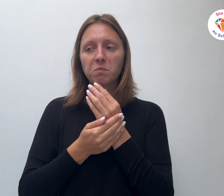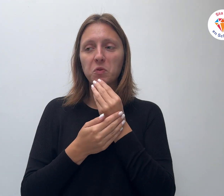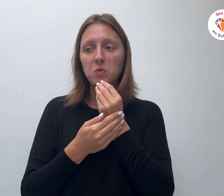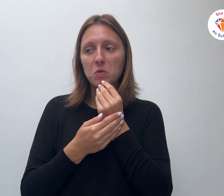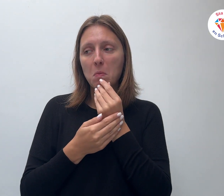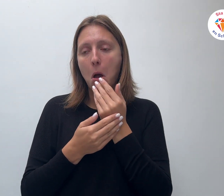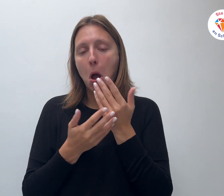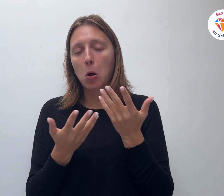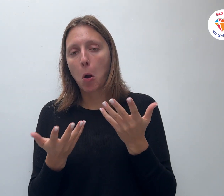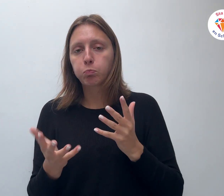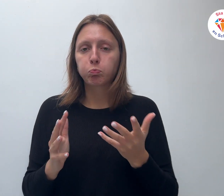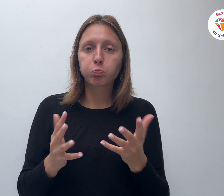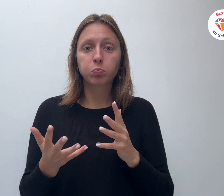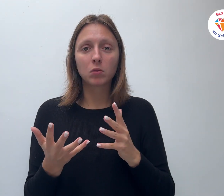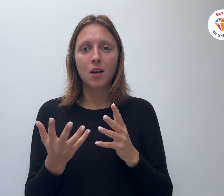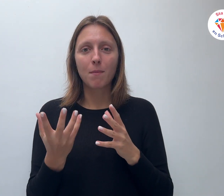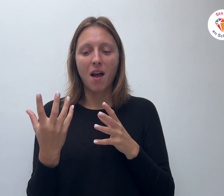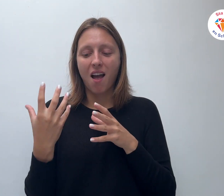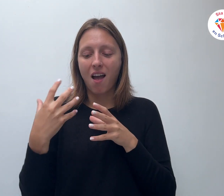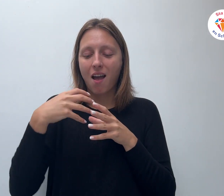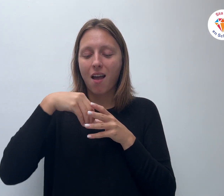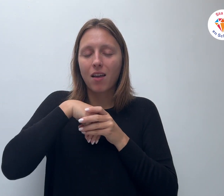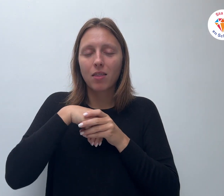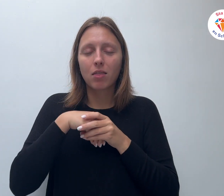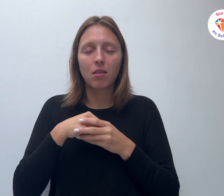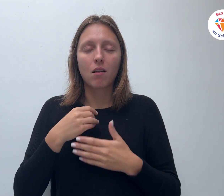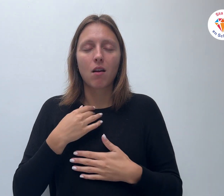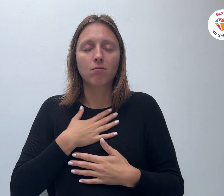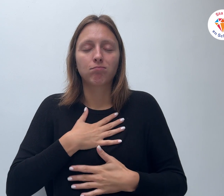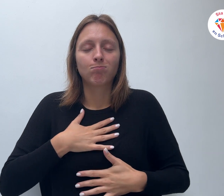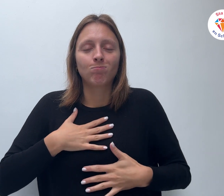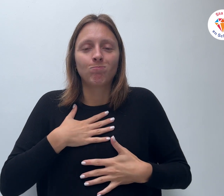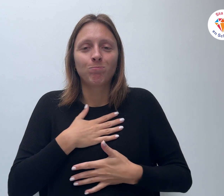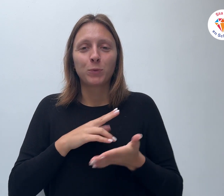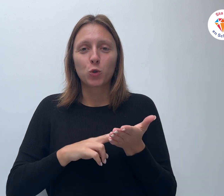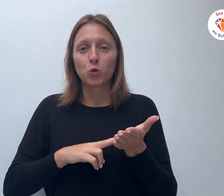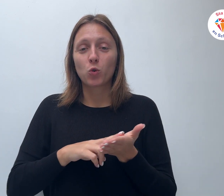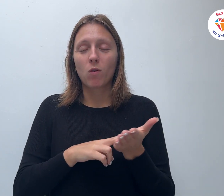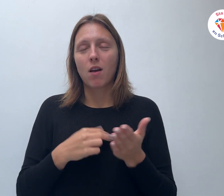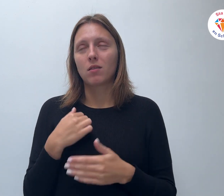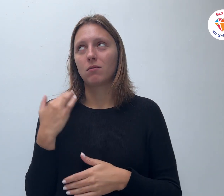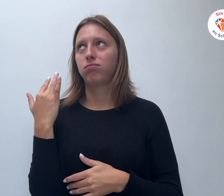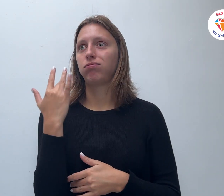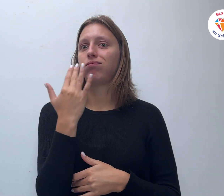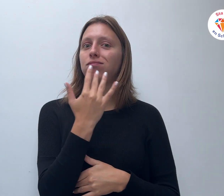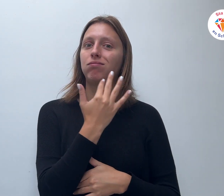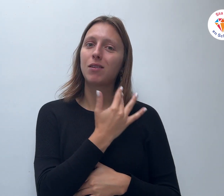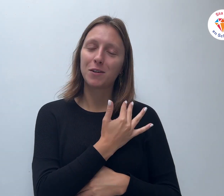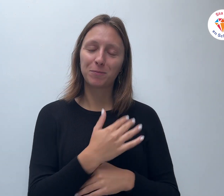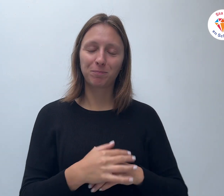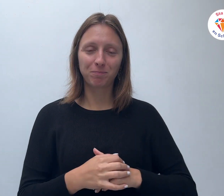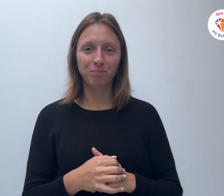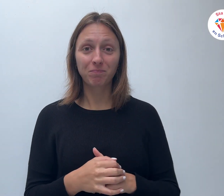Het is de vulling van heerlijke chocolade die het voor mij zo smakelijk maakt. Net als M&M's